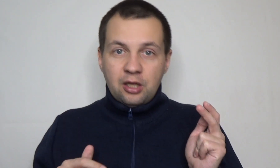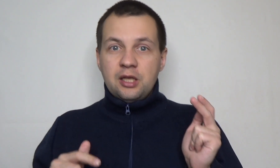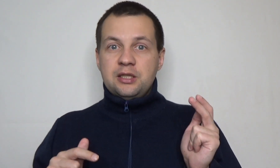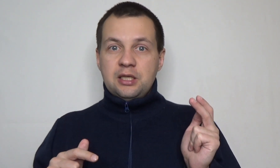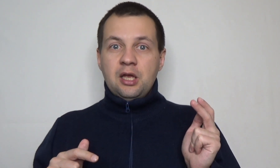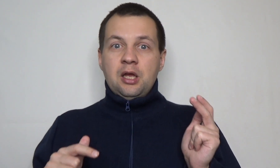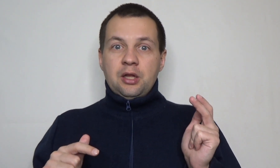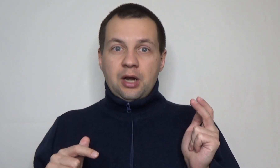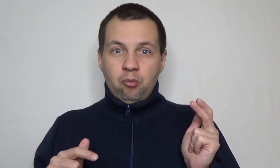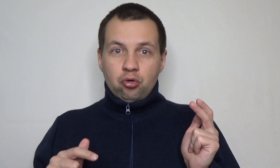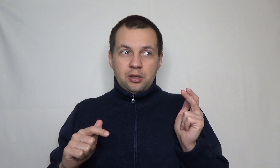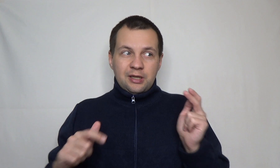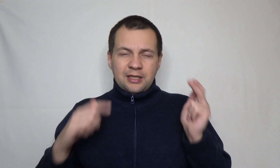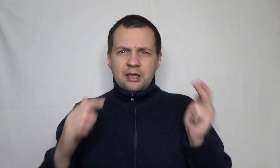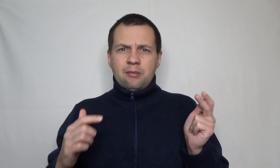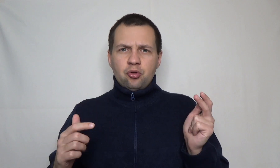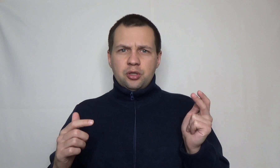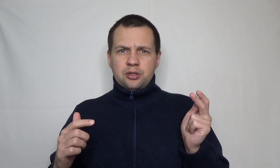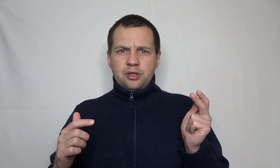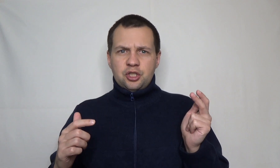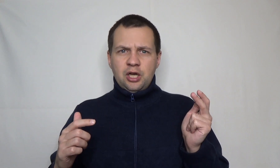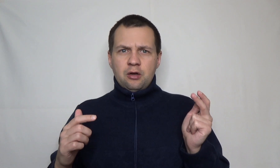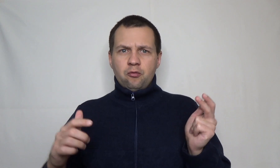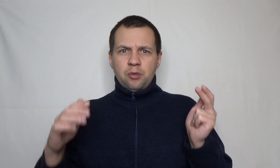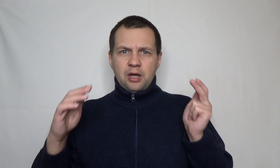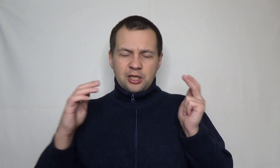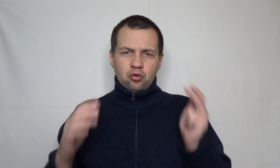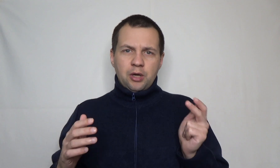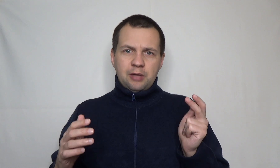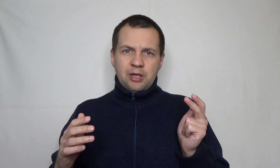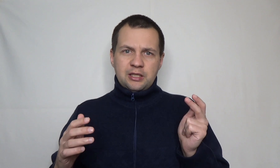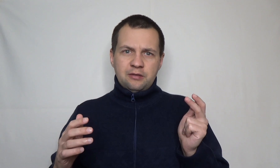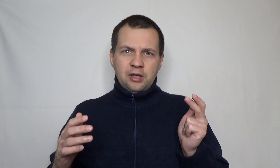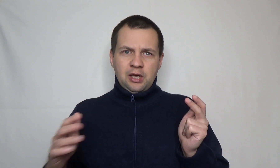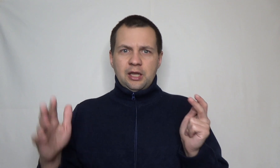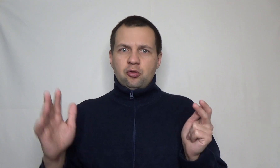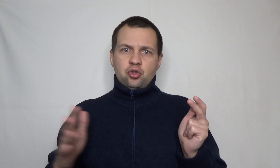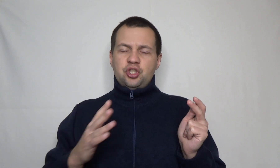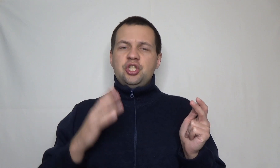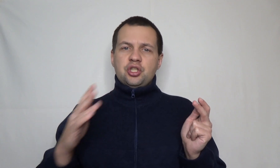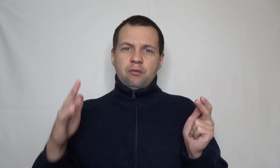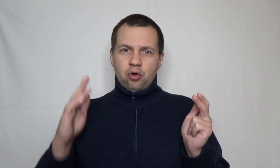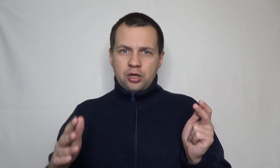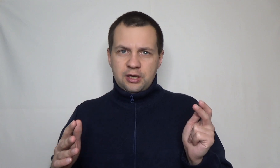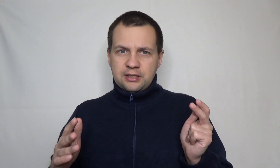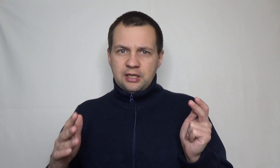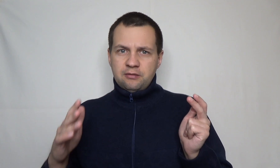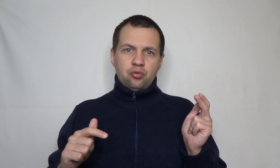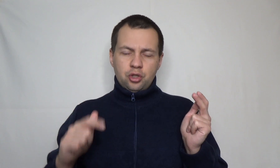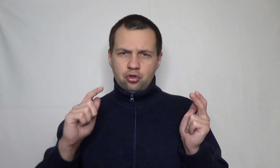идти на работу. Я не хотел работать на начальников, у меня особый к ним негатив. Я это уже частично в роликах рассказывал. И еще